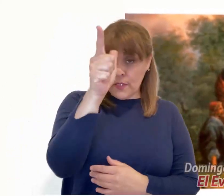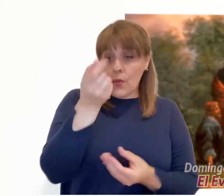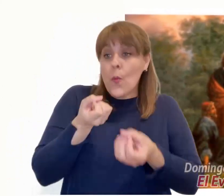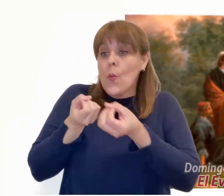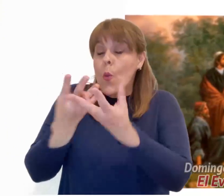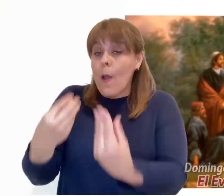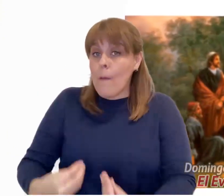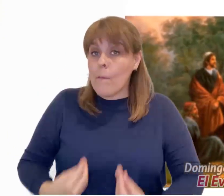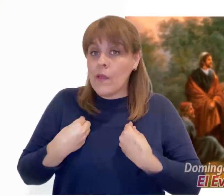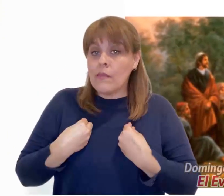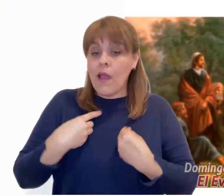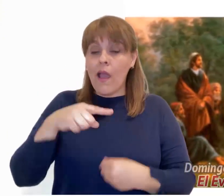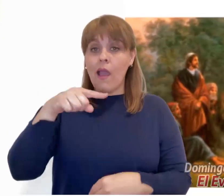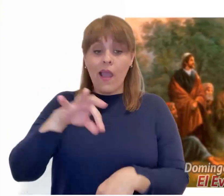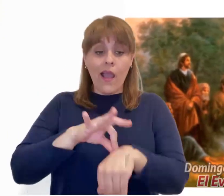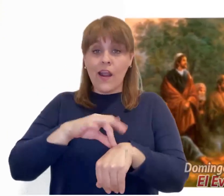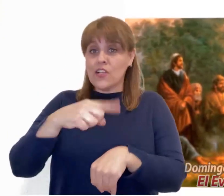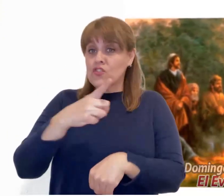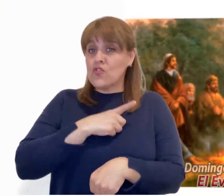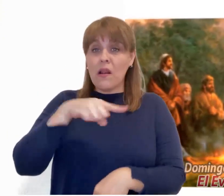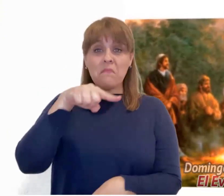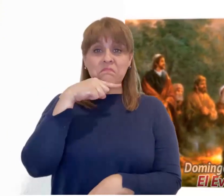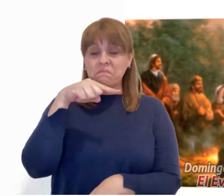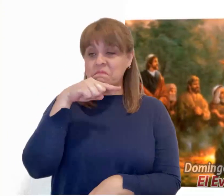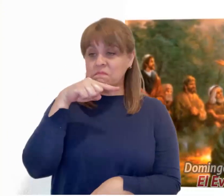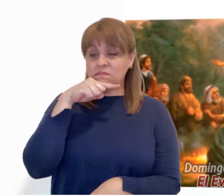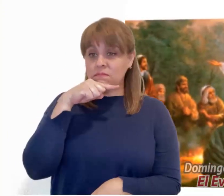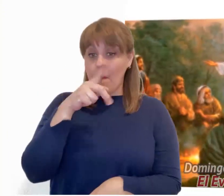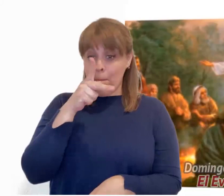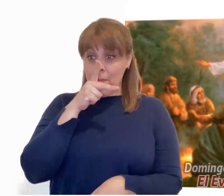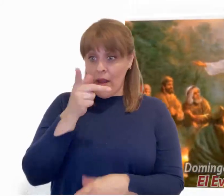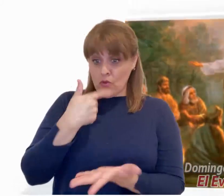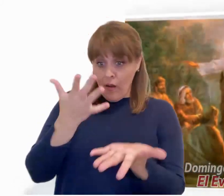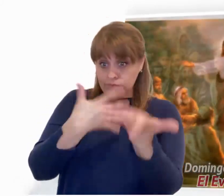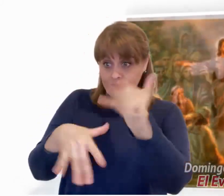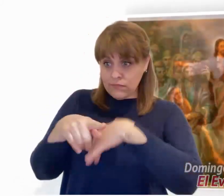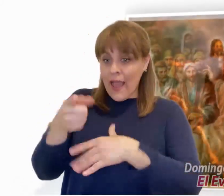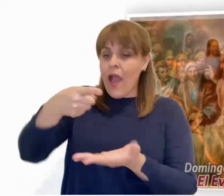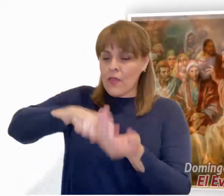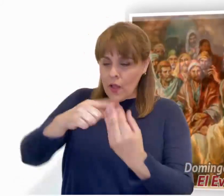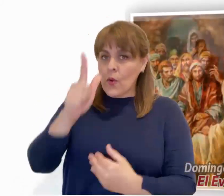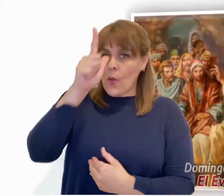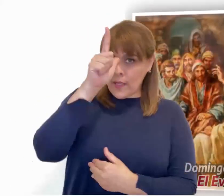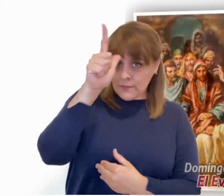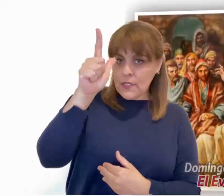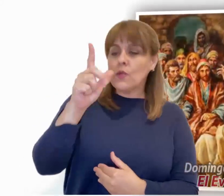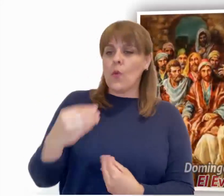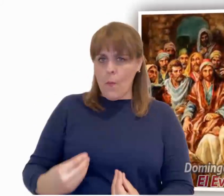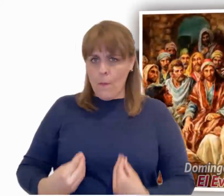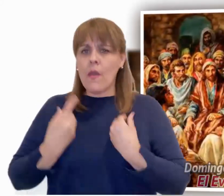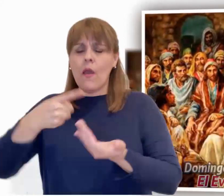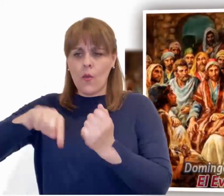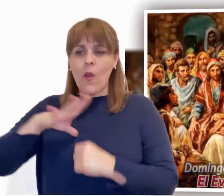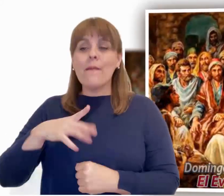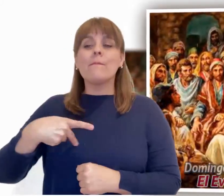vida, la carne para nada aprovecha. Las palabras que les he dicho son Espíritu y vida, y a pesar de esto algunos